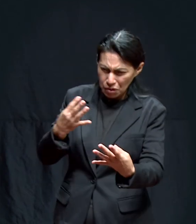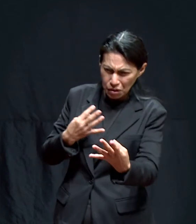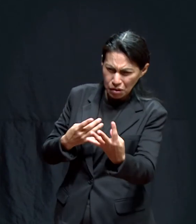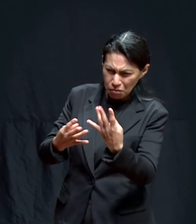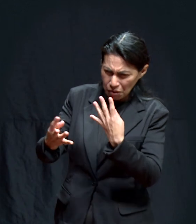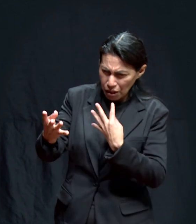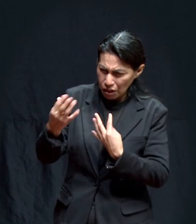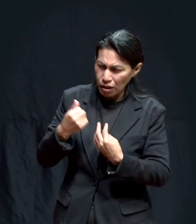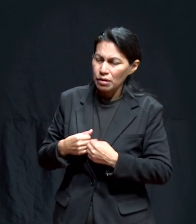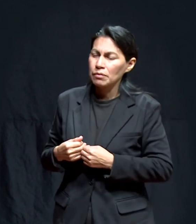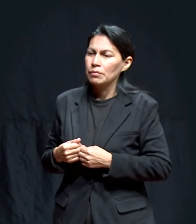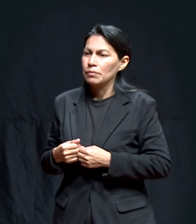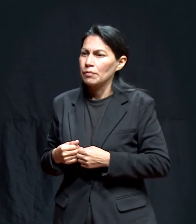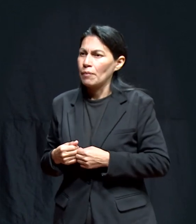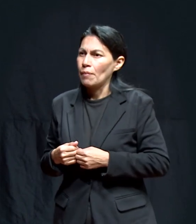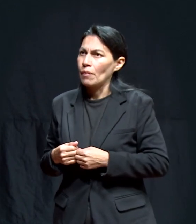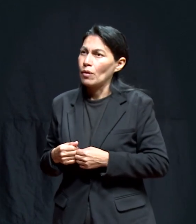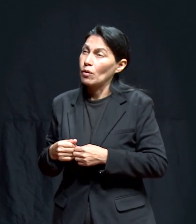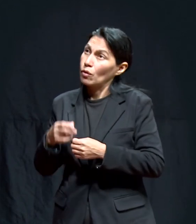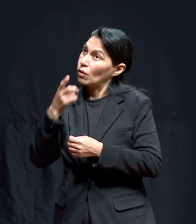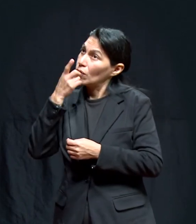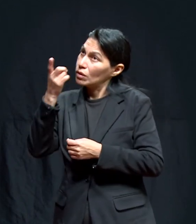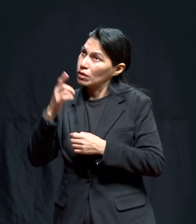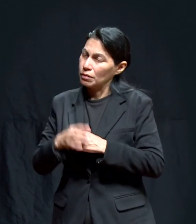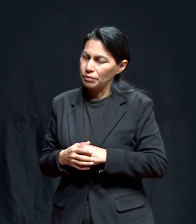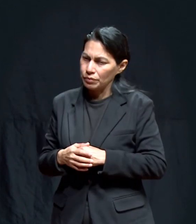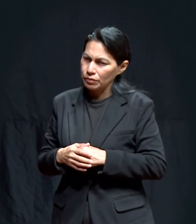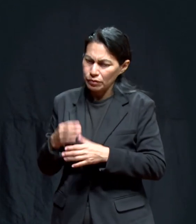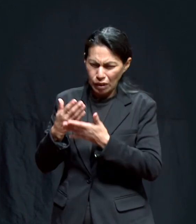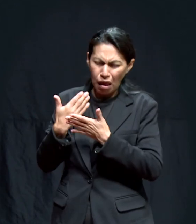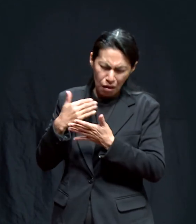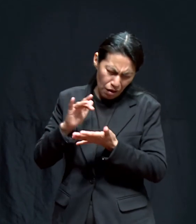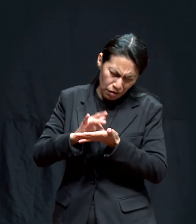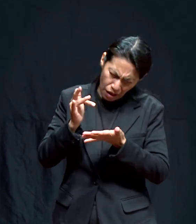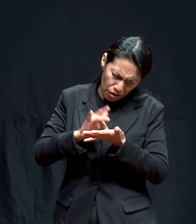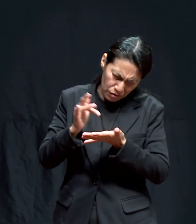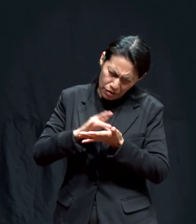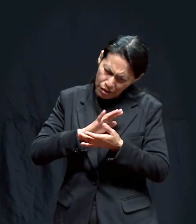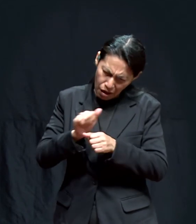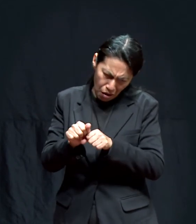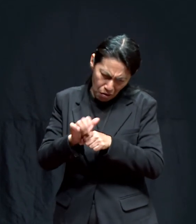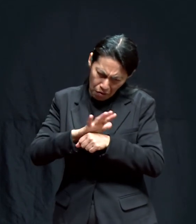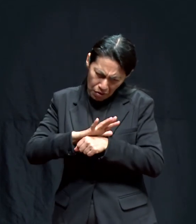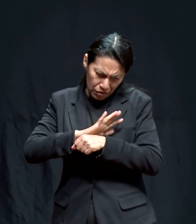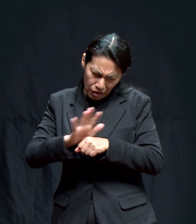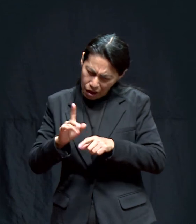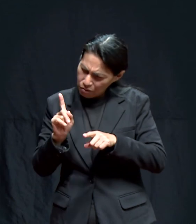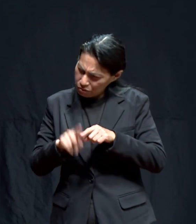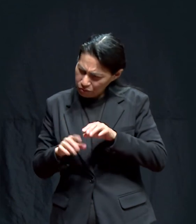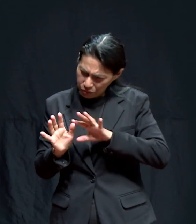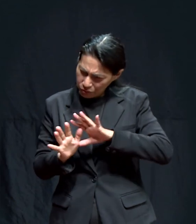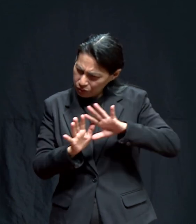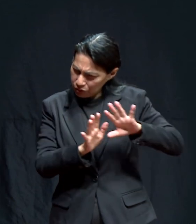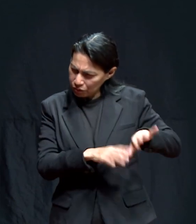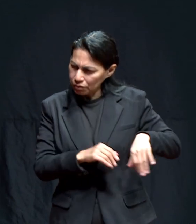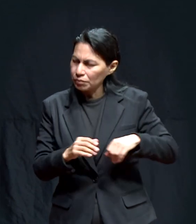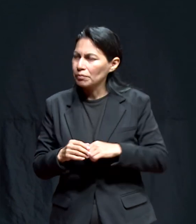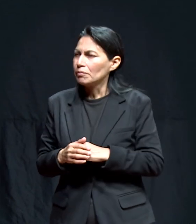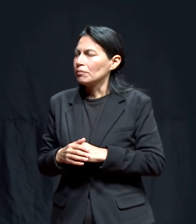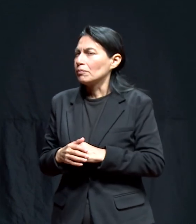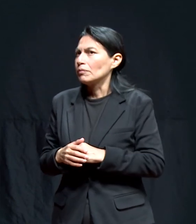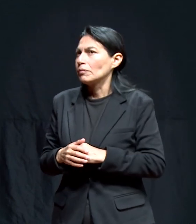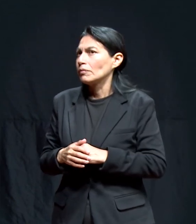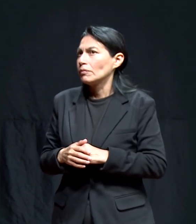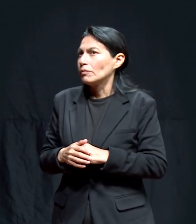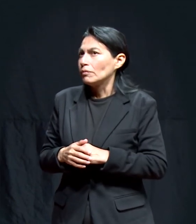y así empecé a orar ahora ya restaura mi trabajo claro yo le había dado gracias a Dios porque ya había salido estaba